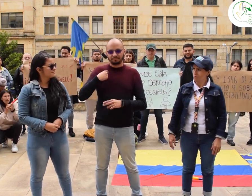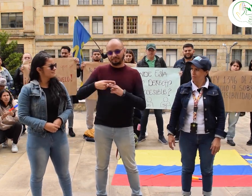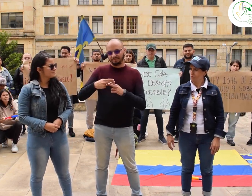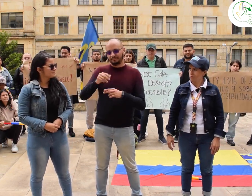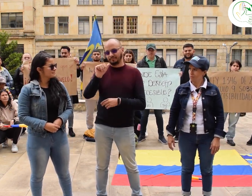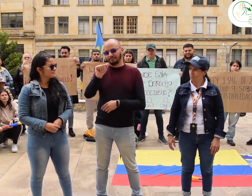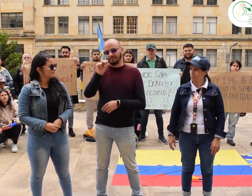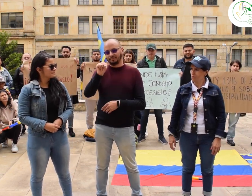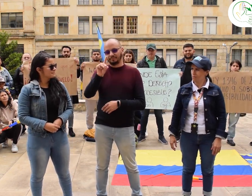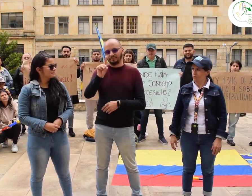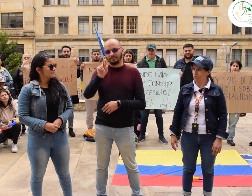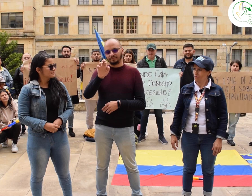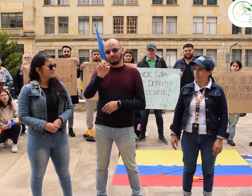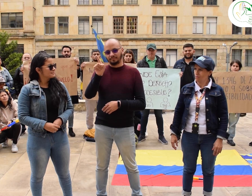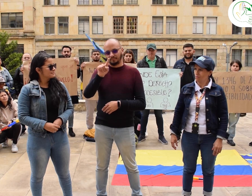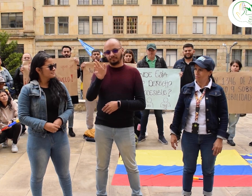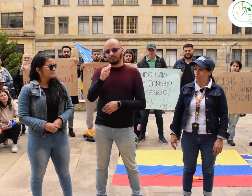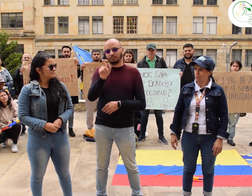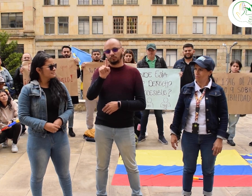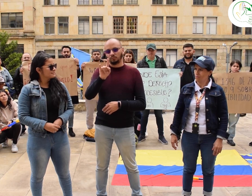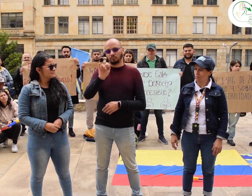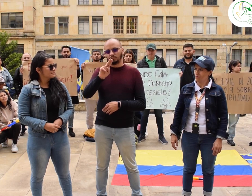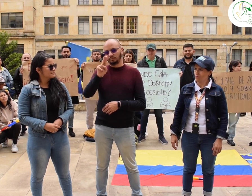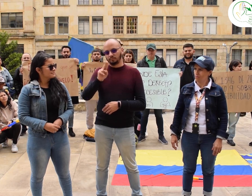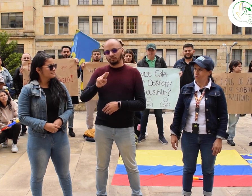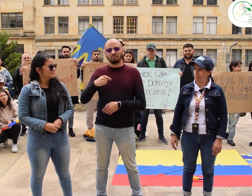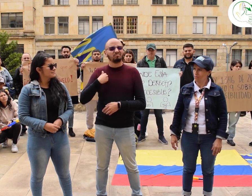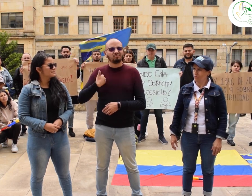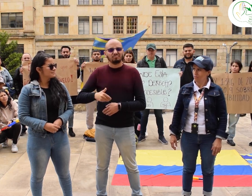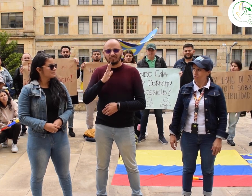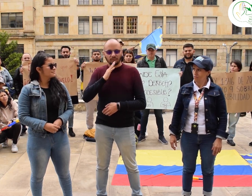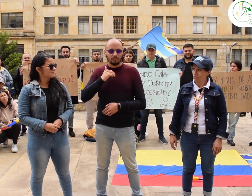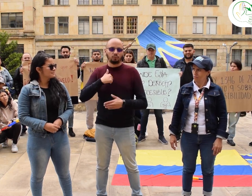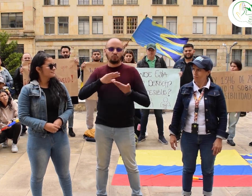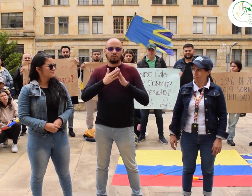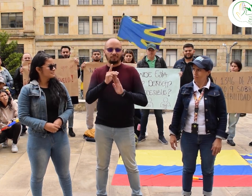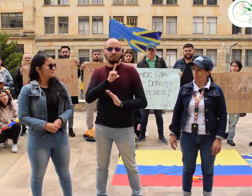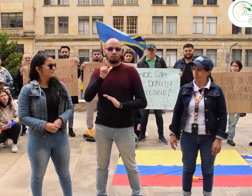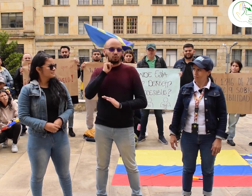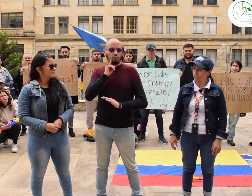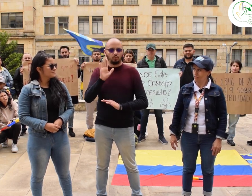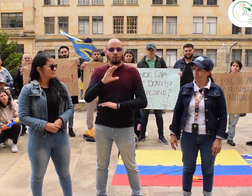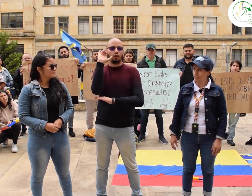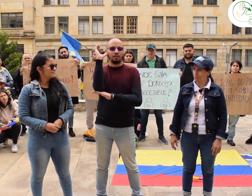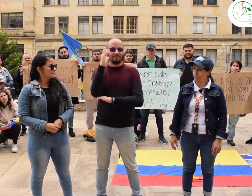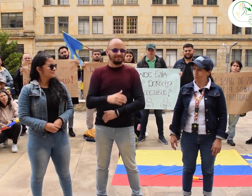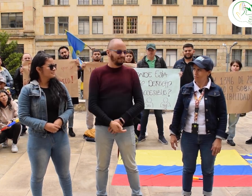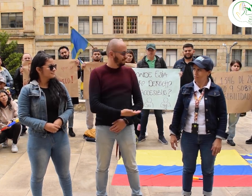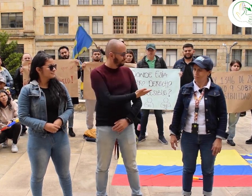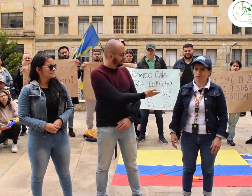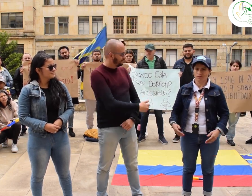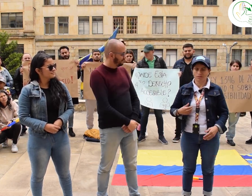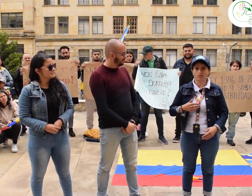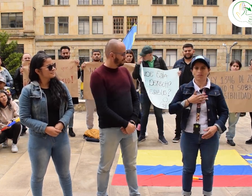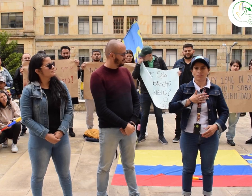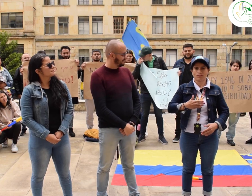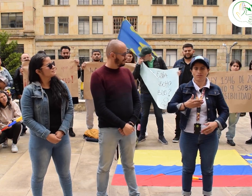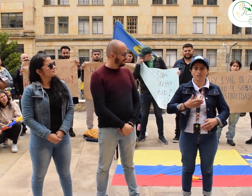Mi seña es esta. Mi nombre es Andrés Suárez. Yo soy líder de la comunidad sorda de Colombia.